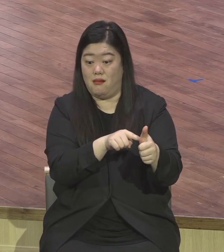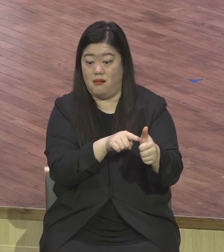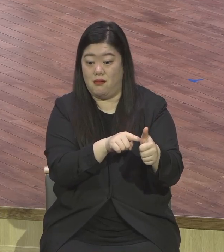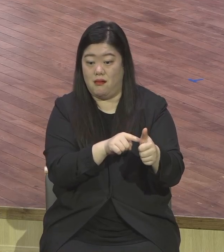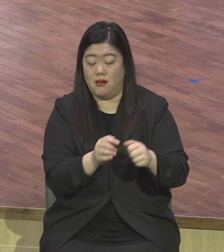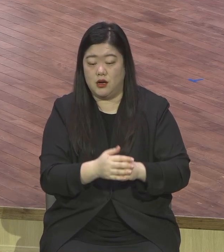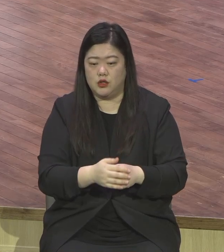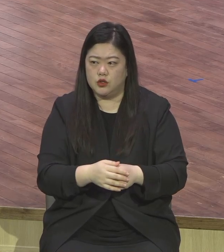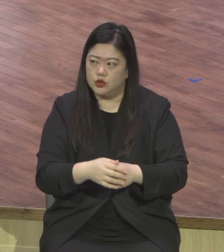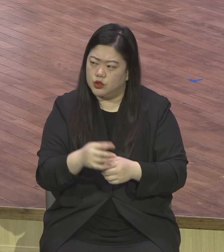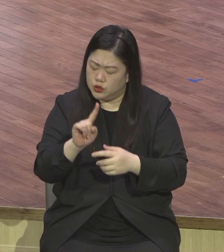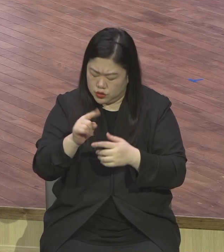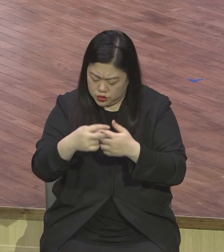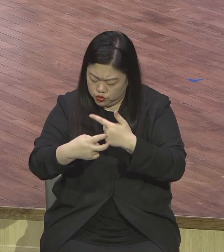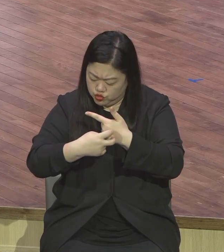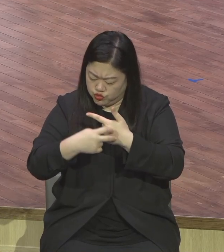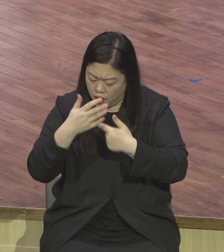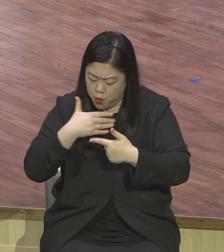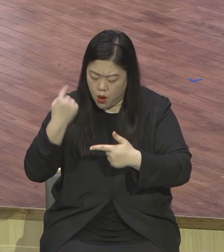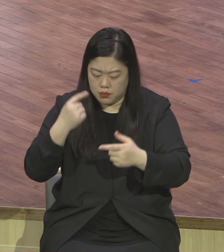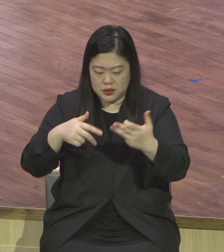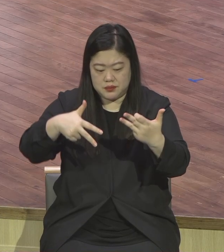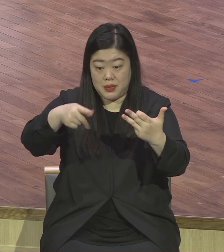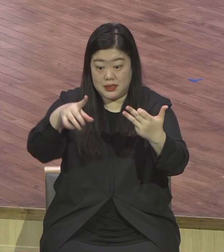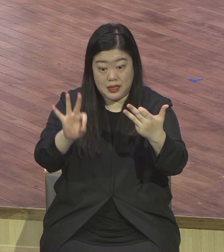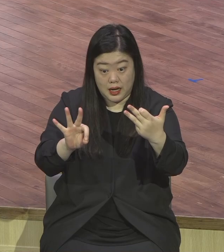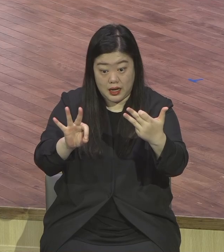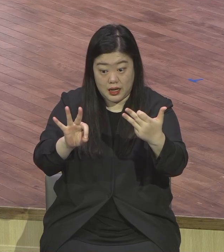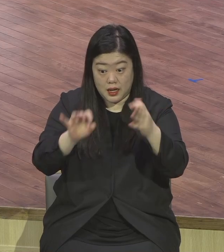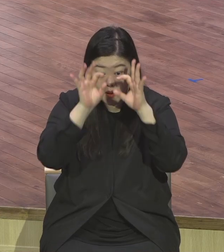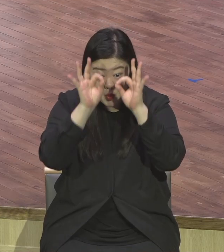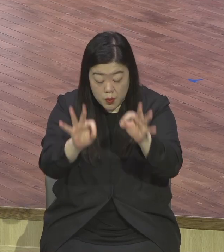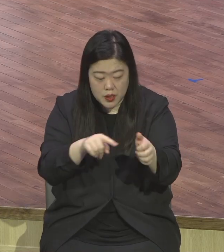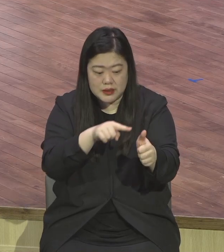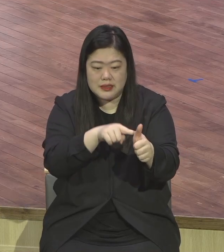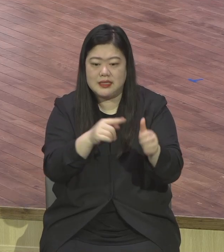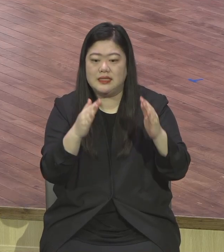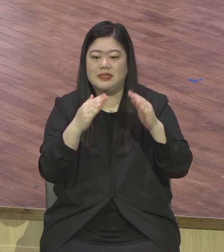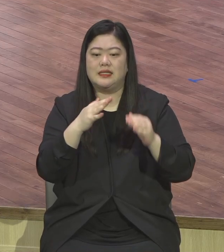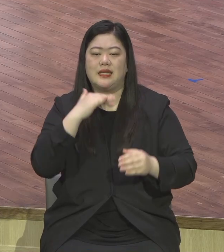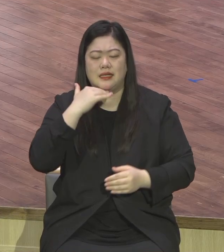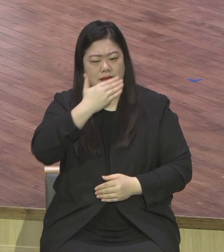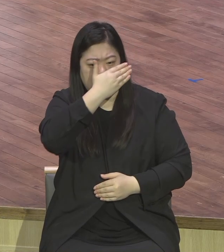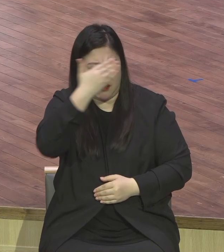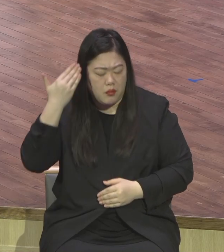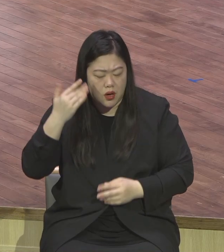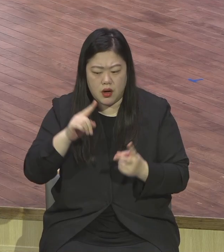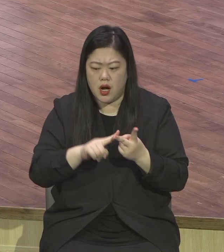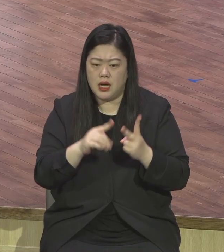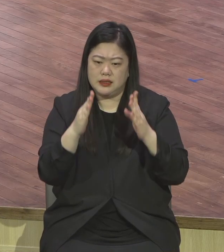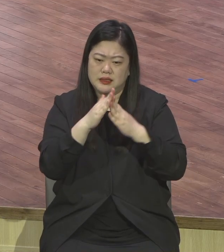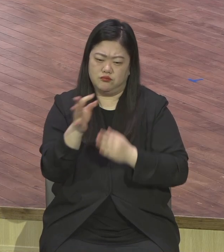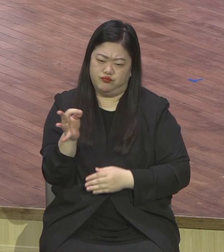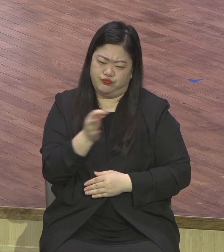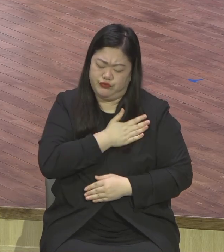누가 보면 18장에 보면 이 청년이 관리였다. 부자였고 젊음이 있고 거기에 대해서 앞길이 창창한